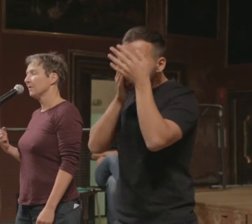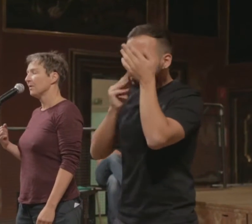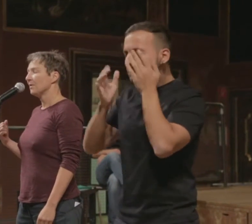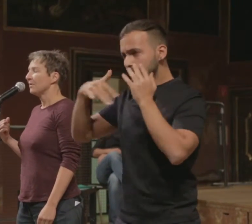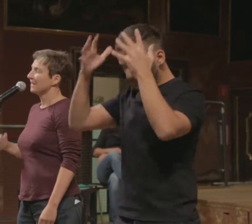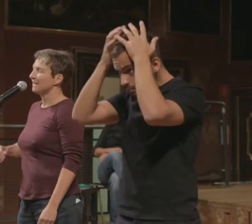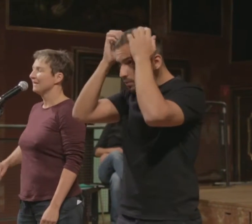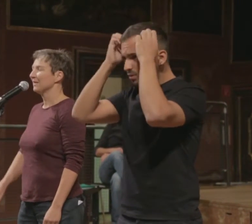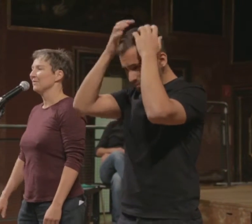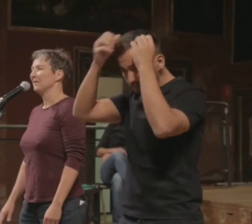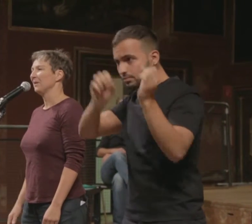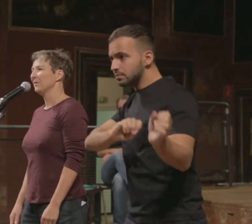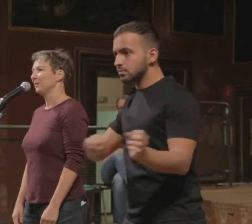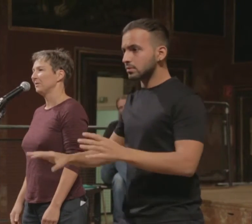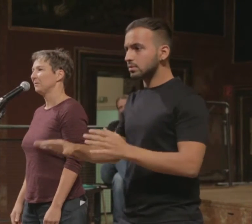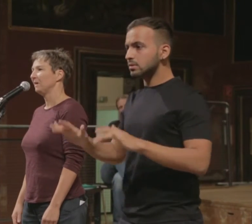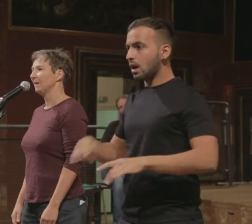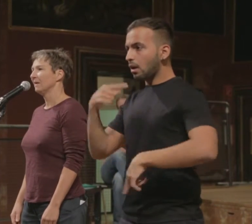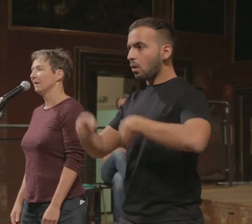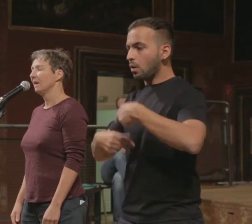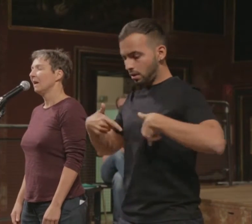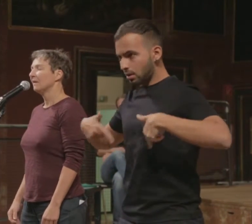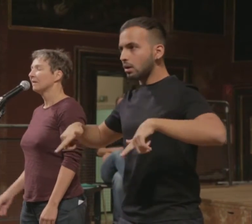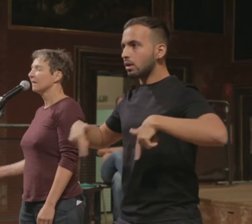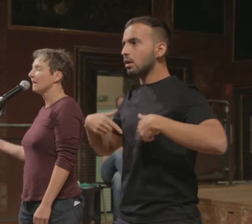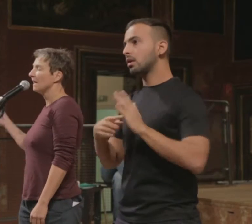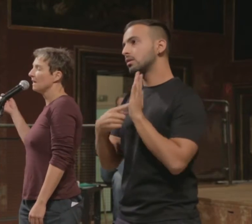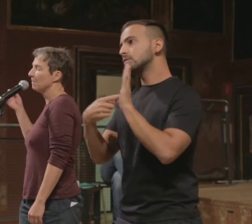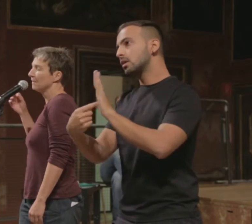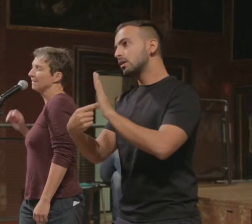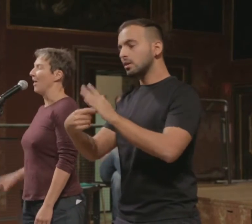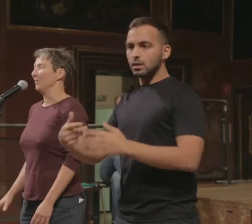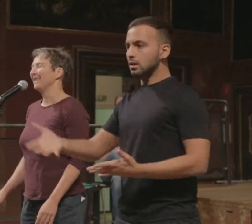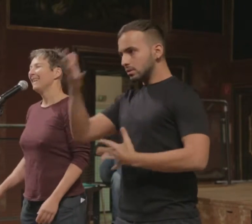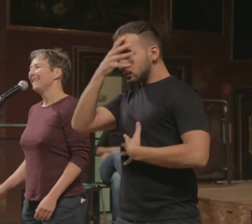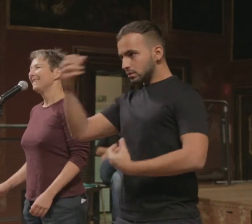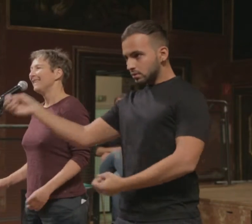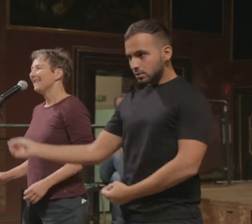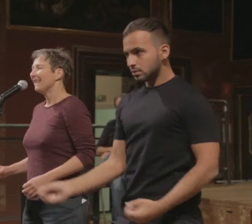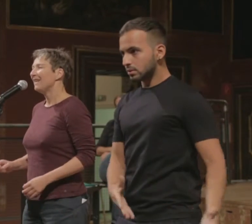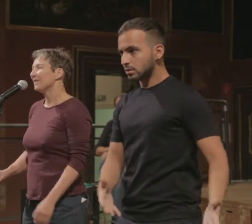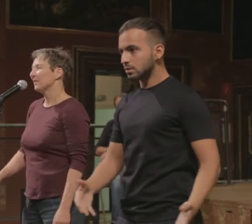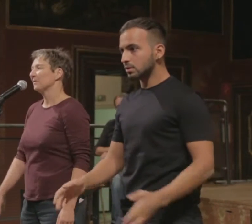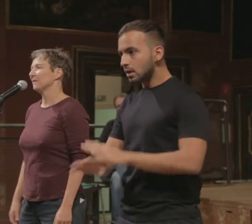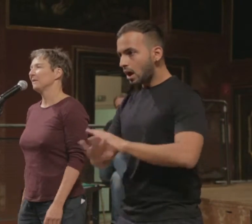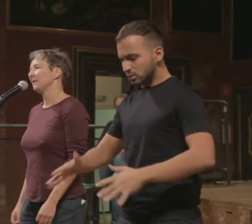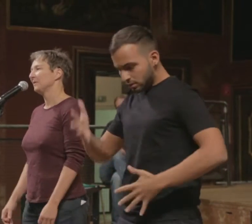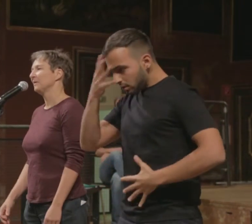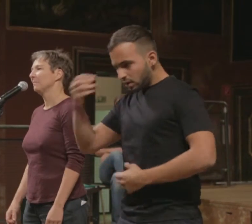hör endlich auf, eine Rolle zu spielen. Strip down, zieh alles aus, was nicht zu dir